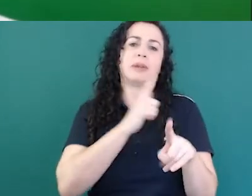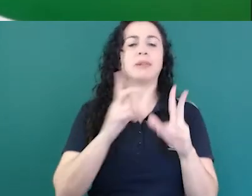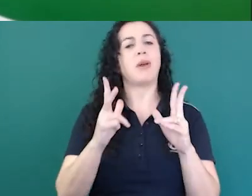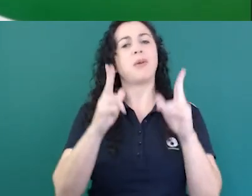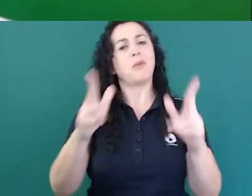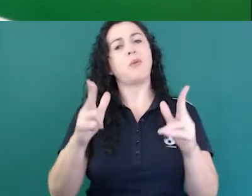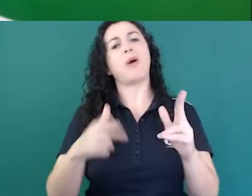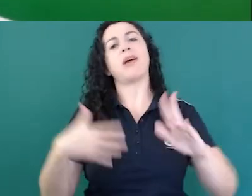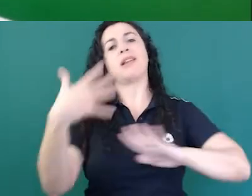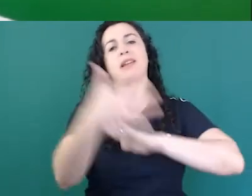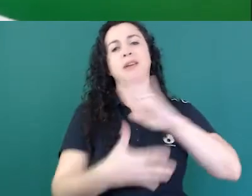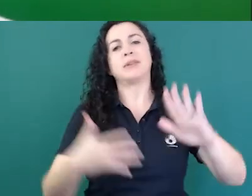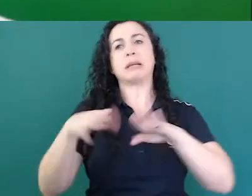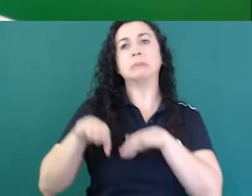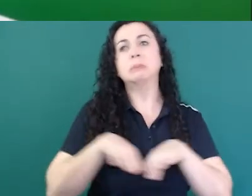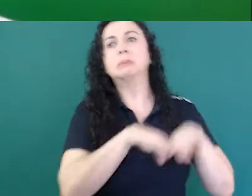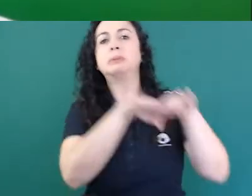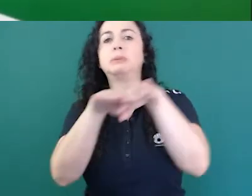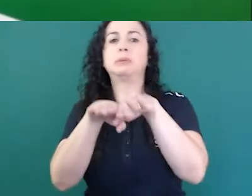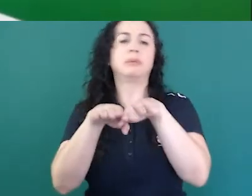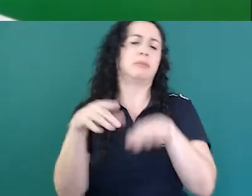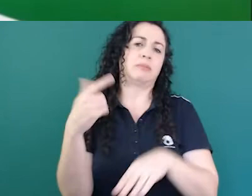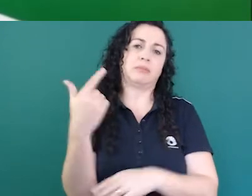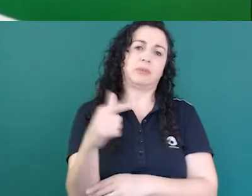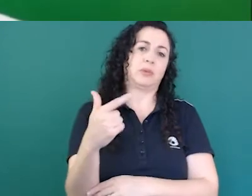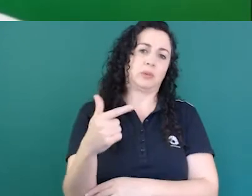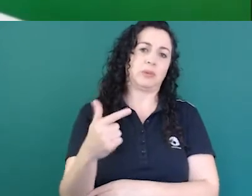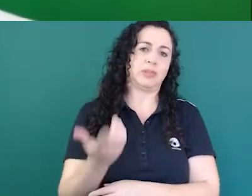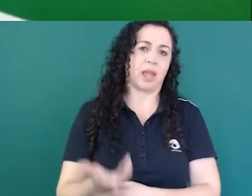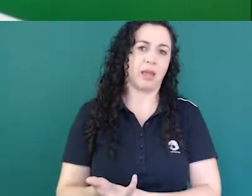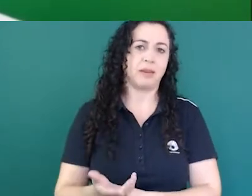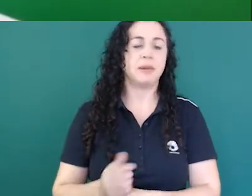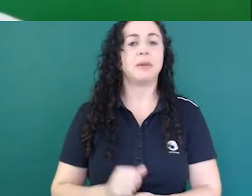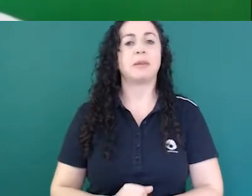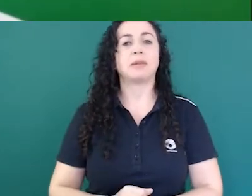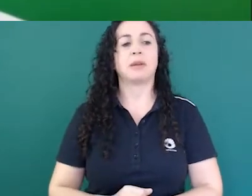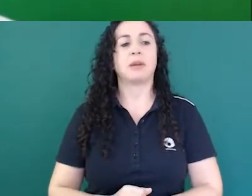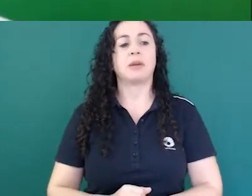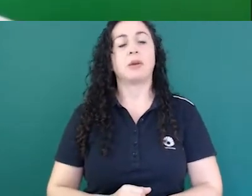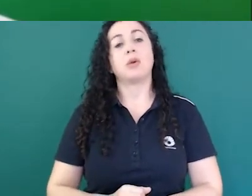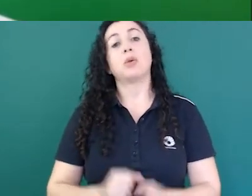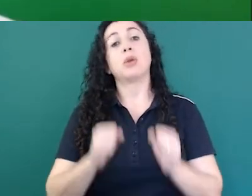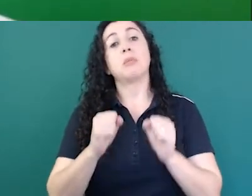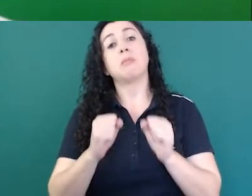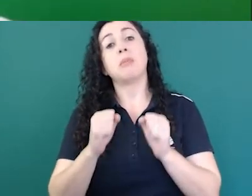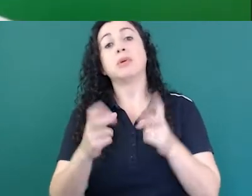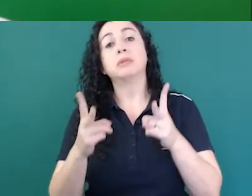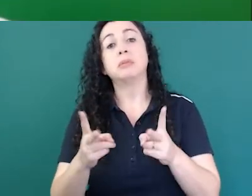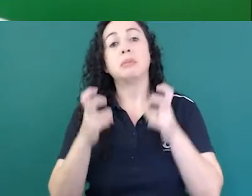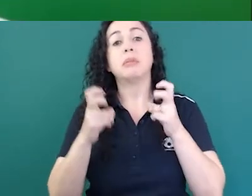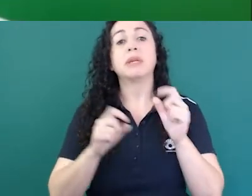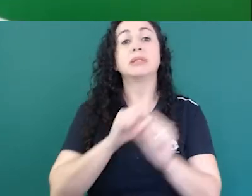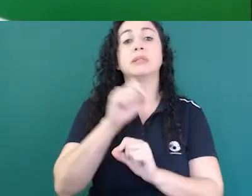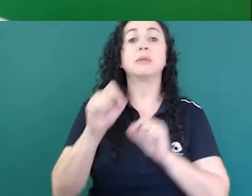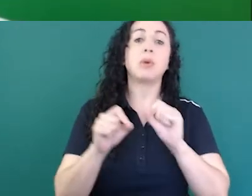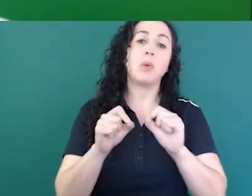universal de sinais seria. Então, eventualmente, que pode ser na andoridade, às vezes, uma aceitação,